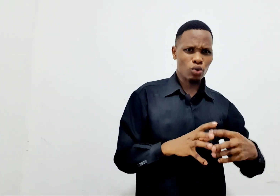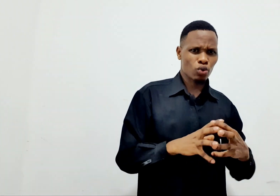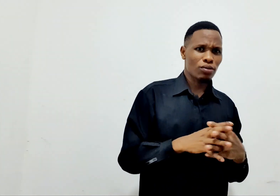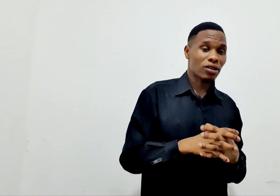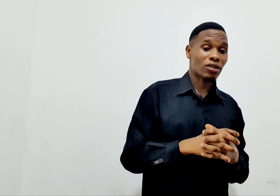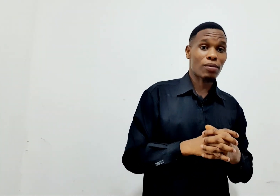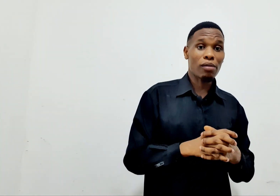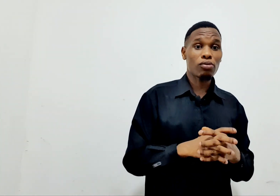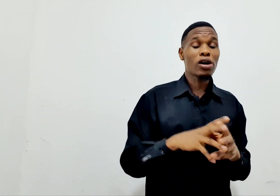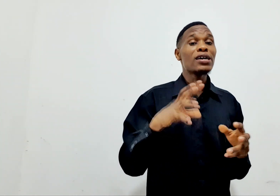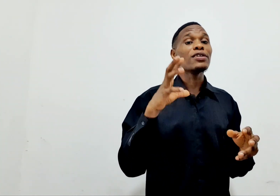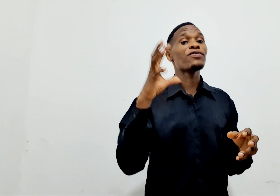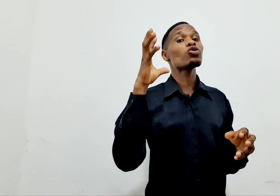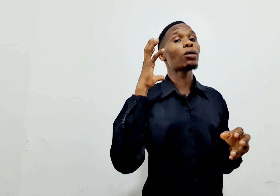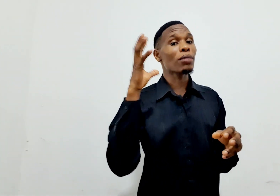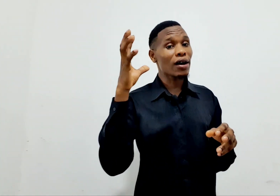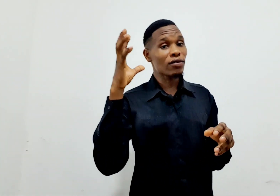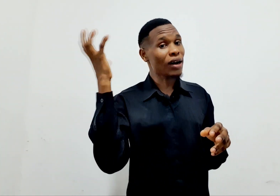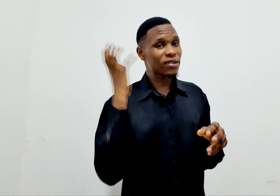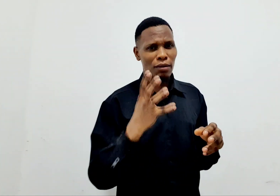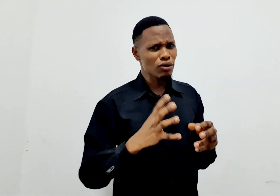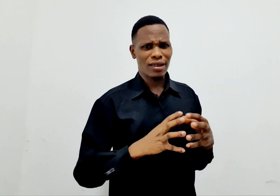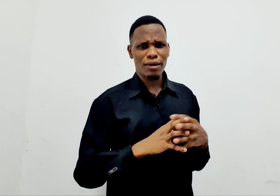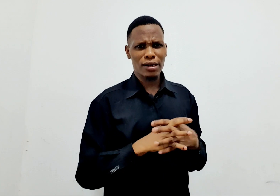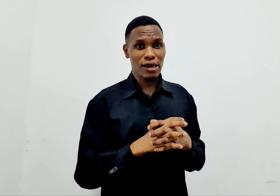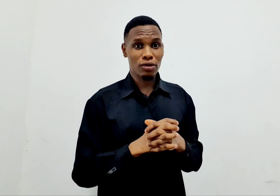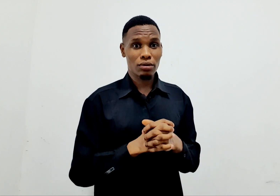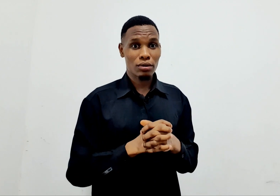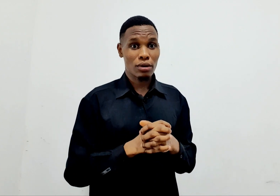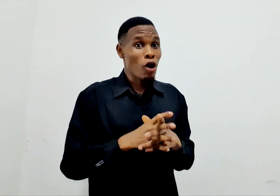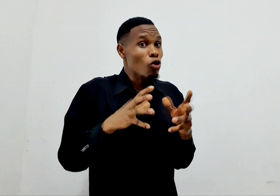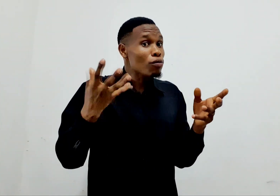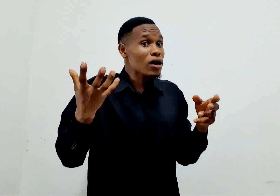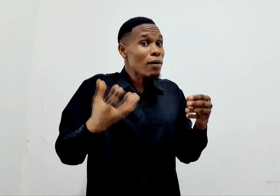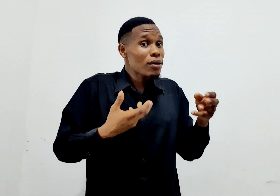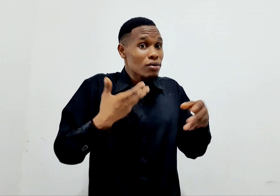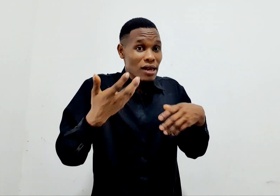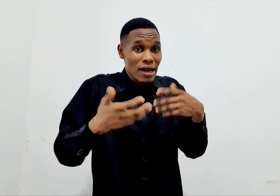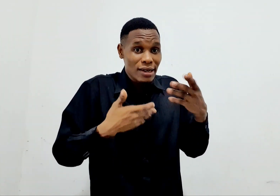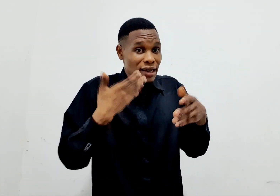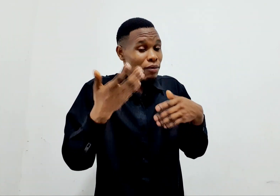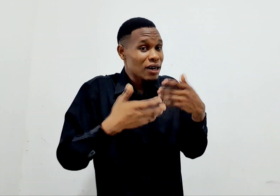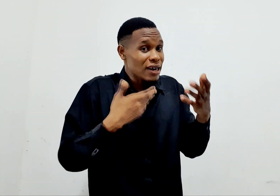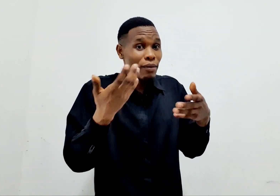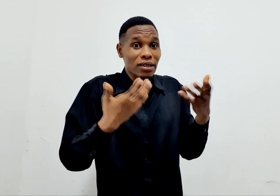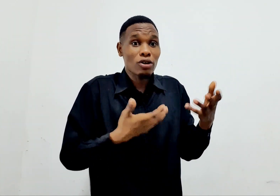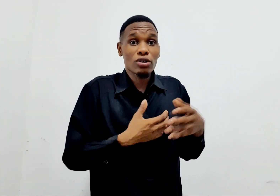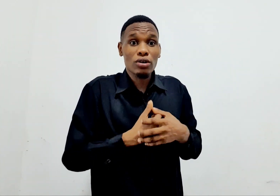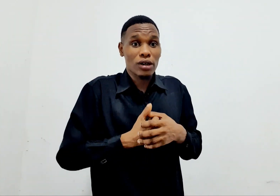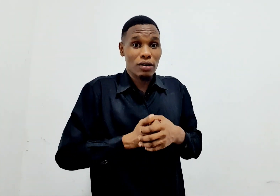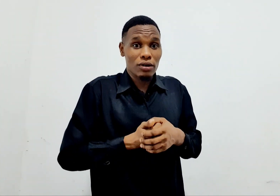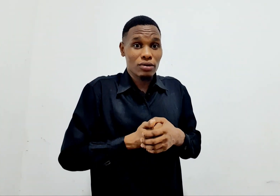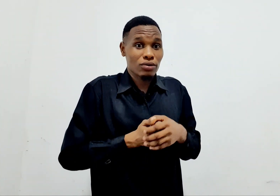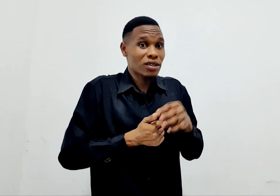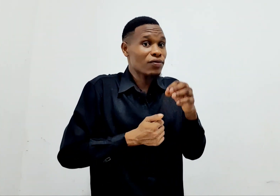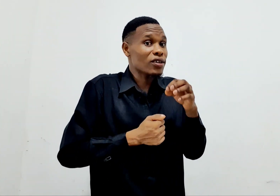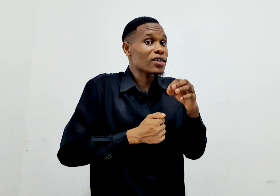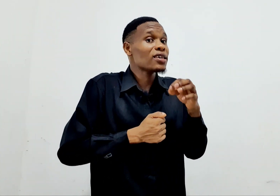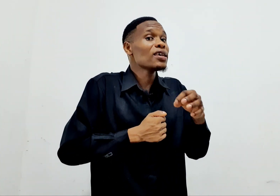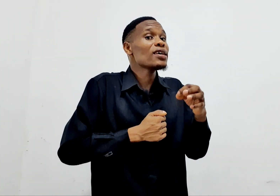kutumiza wasababu. Ni vitu ambavyo. Havitambuiza manientu. Kumbuka hapa duniani. Ni kila manadama ataondoka kwa yotusifikie